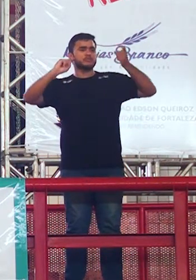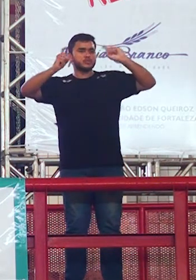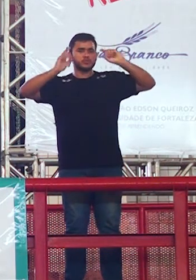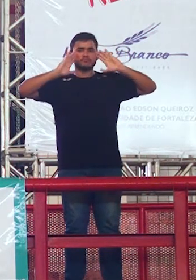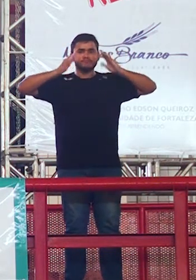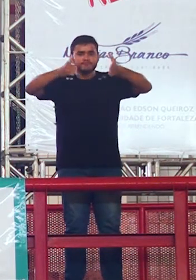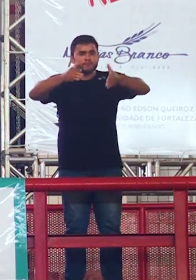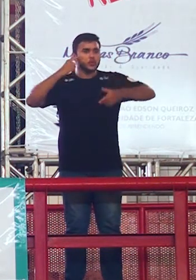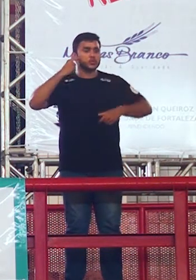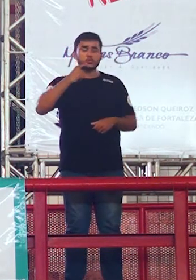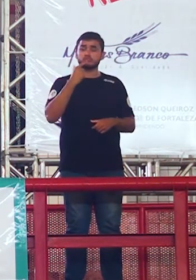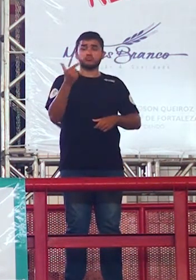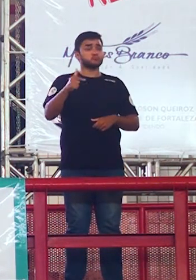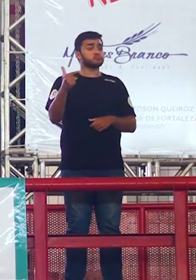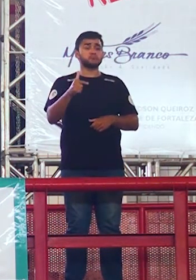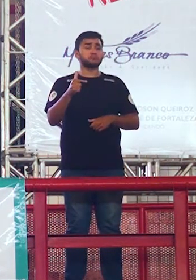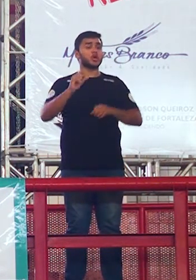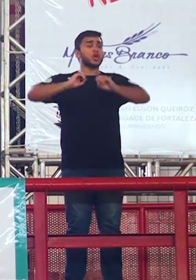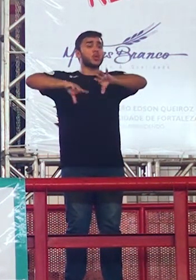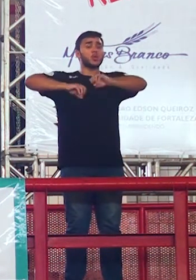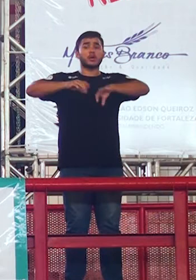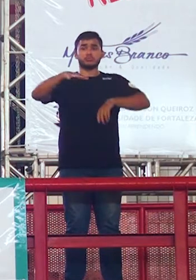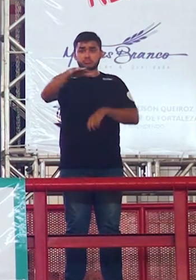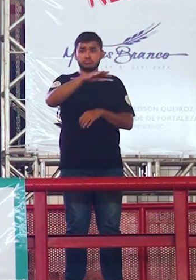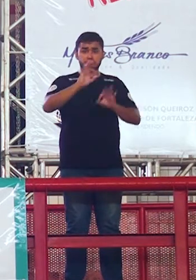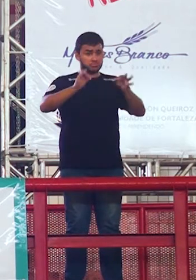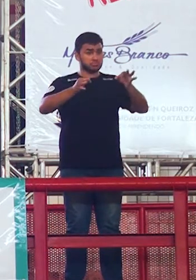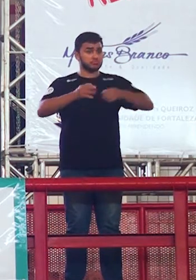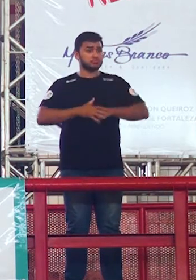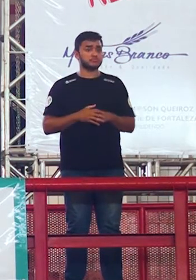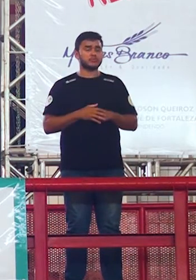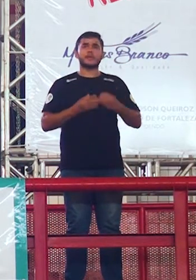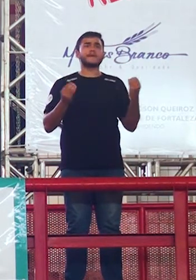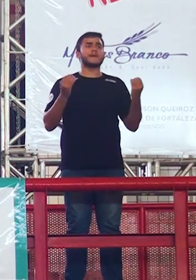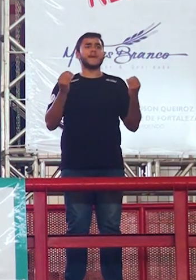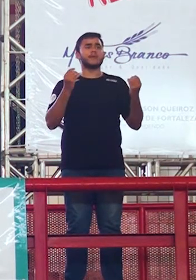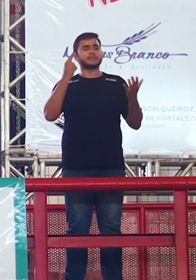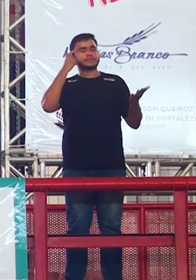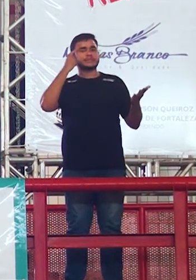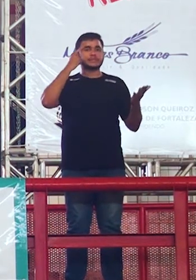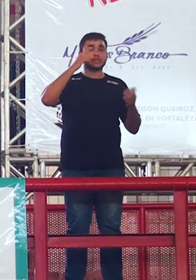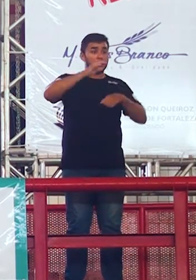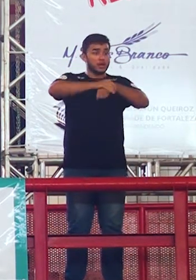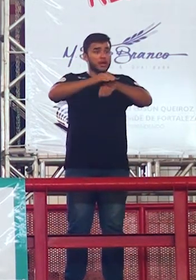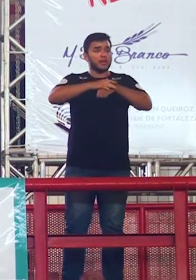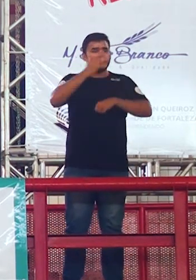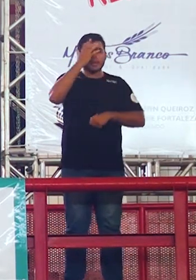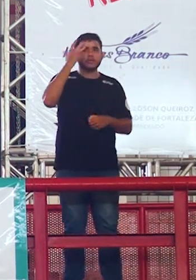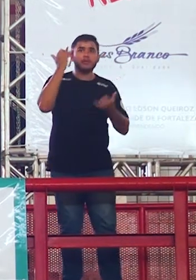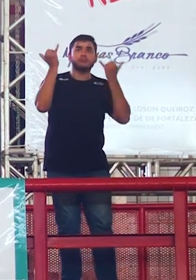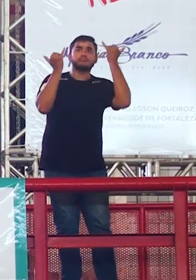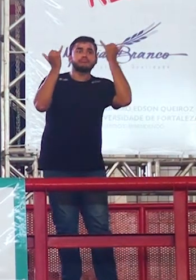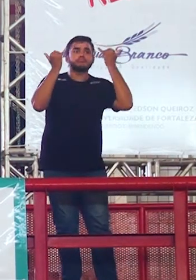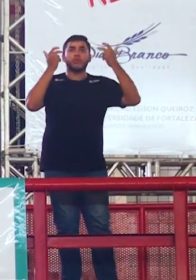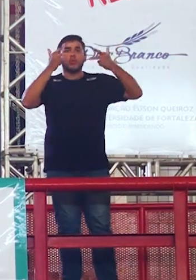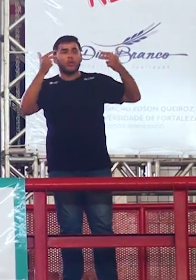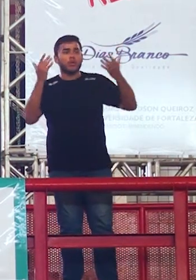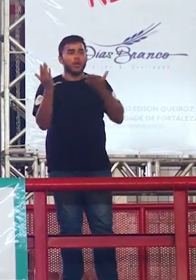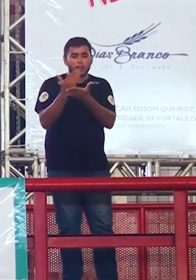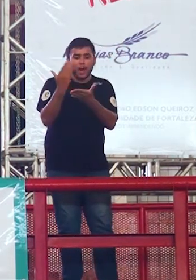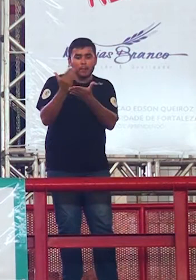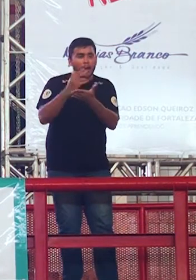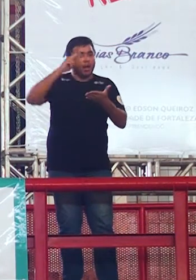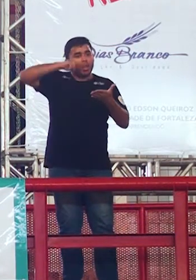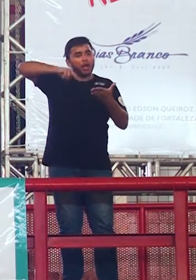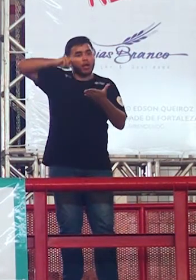surdos realmente eu confirmo isso pra você então tinha dificuldade de candidato pra ter leitura de